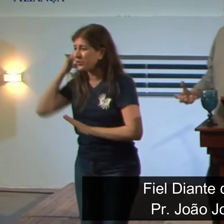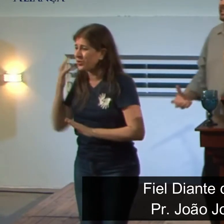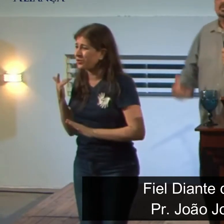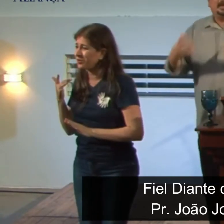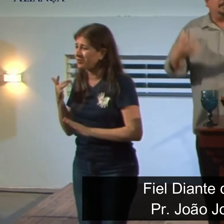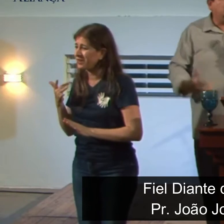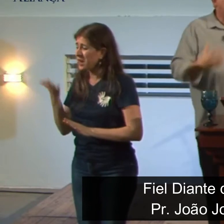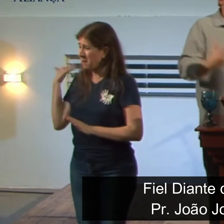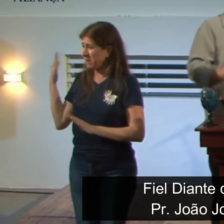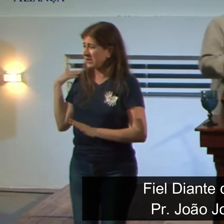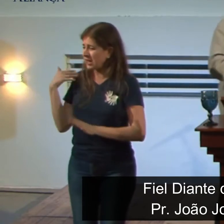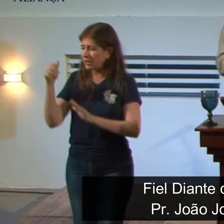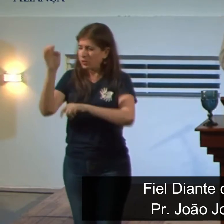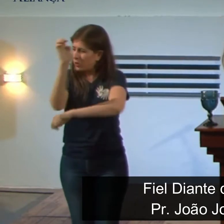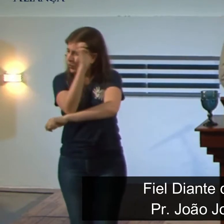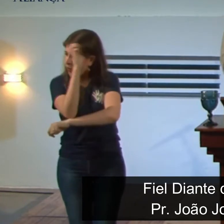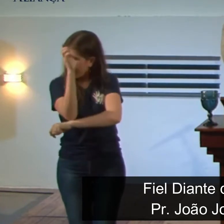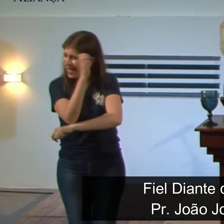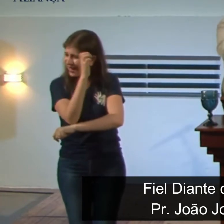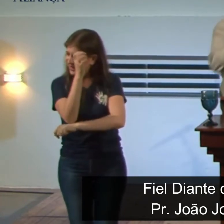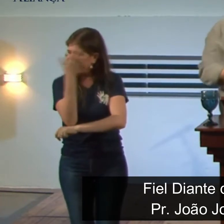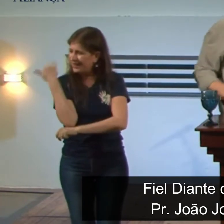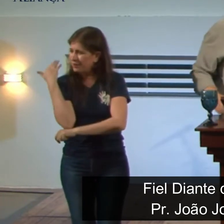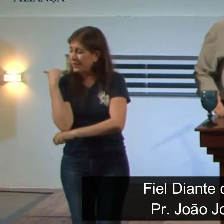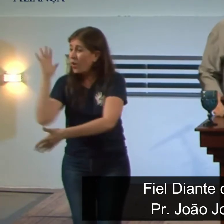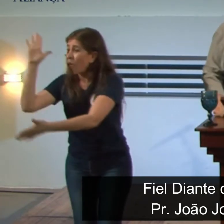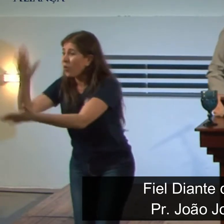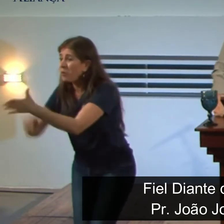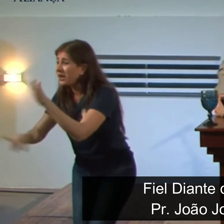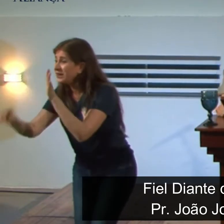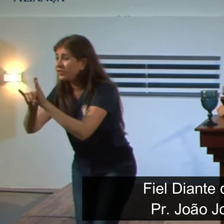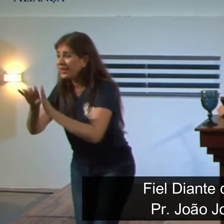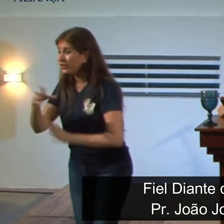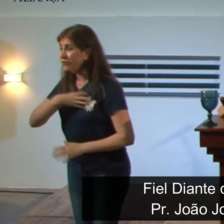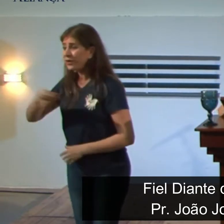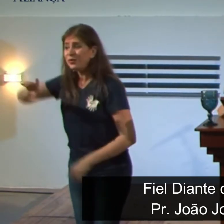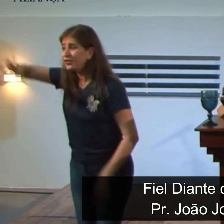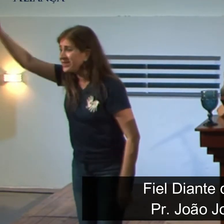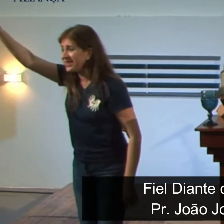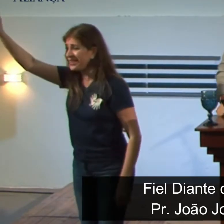desde o Éden o trabalho dele é para tirar a minha tua identidade de filho de Deus,